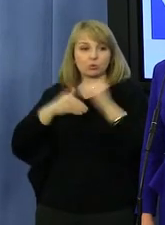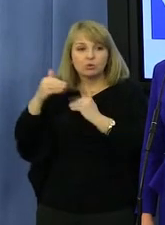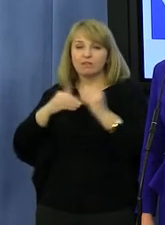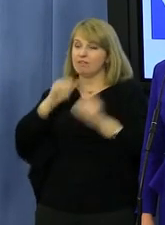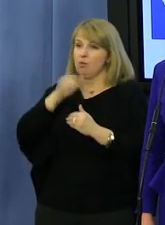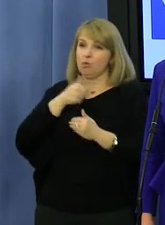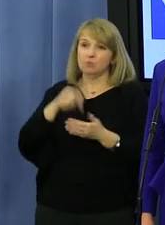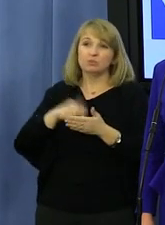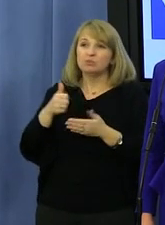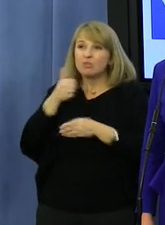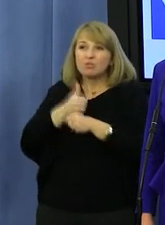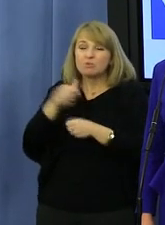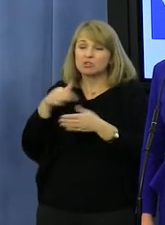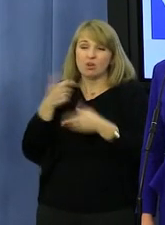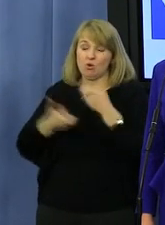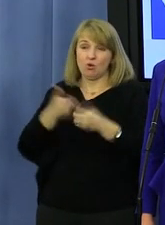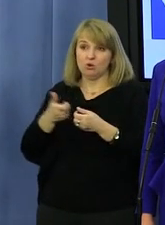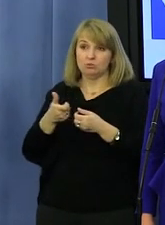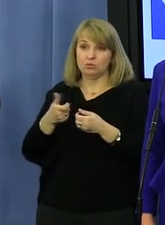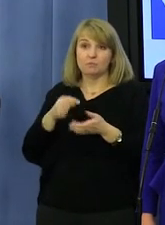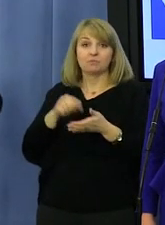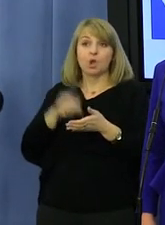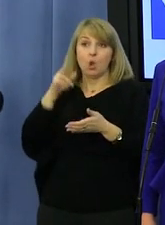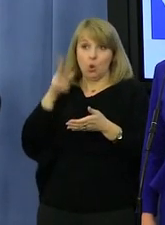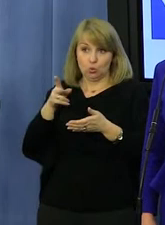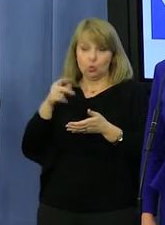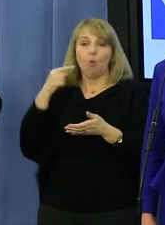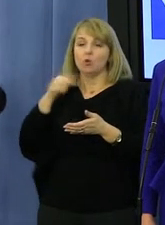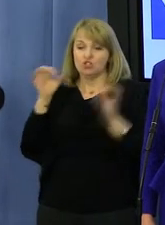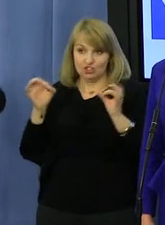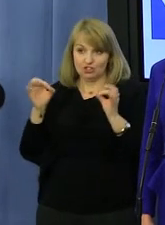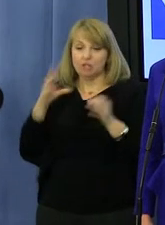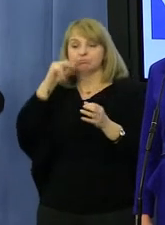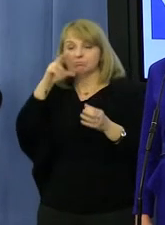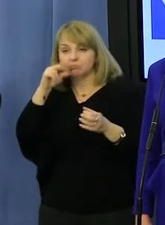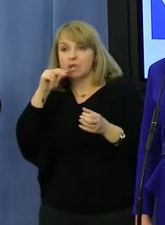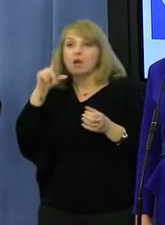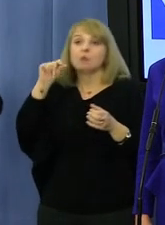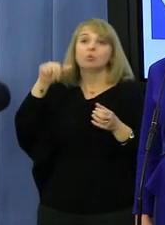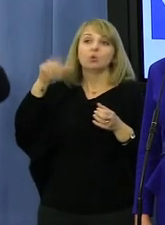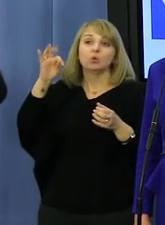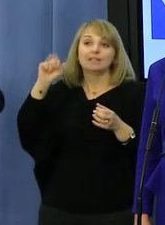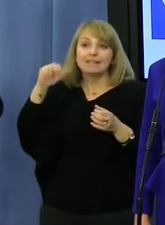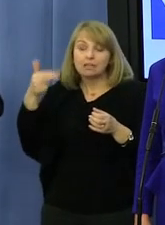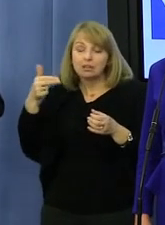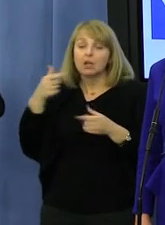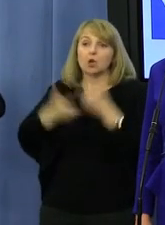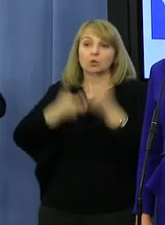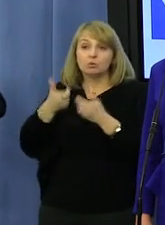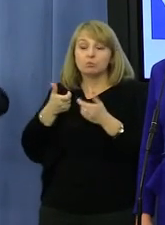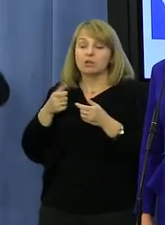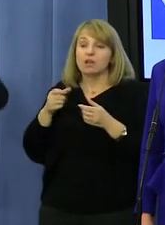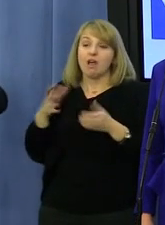prostu... Znaczy tak nie można myśleć. To jest myślenie putinowskie. Znaczy ci, którzy dzisiaj mówią, ponieważ Putin zajechał w Ukrainę, to skreślmy Rosję,